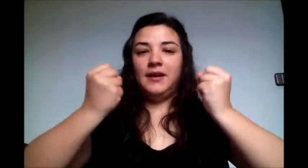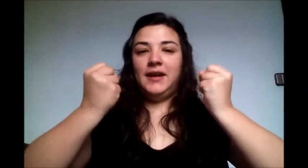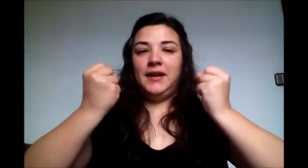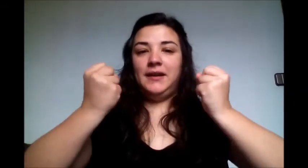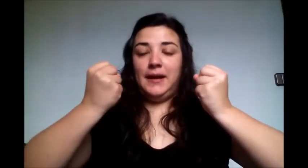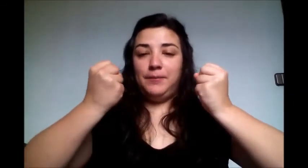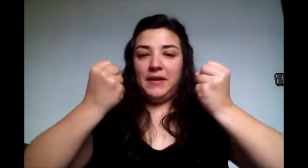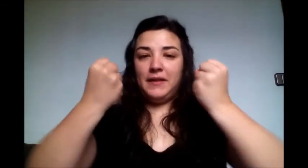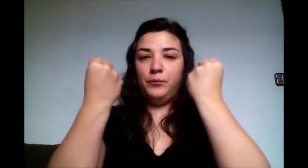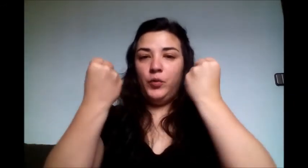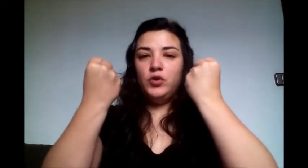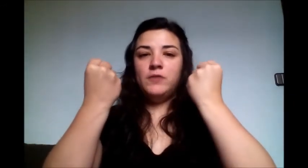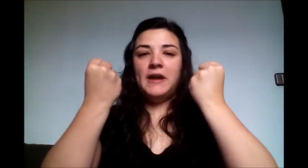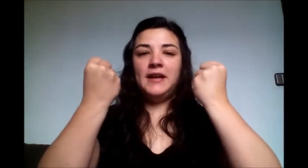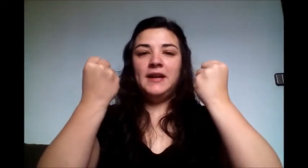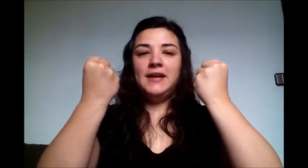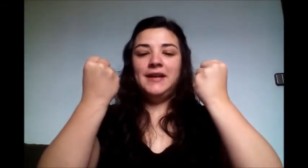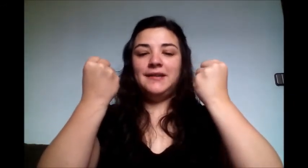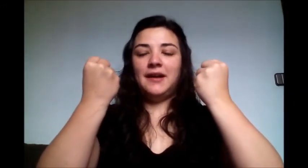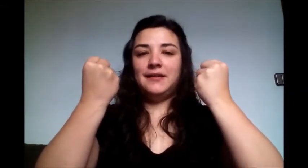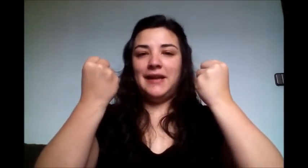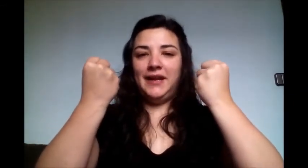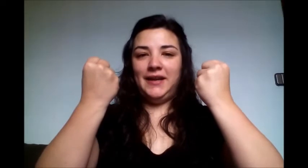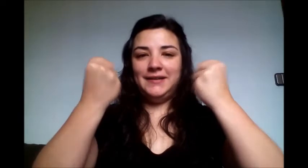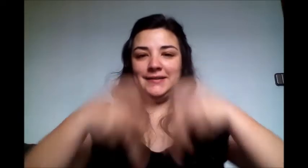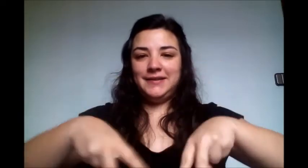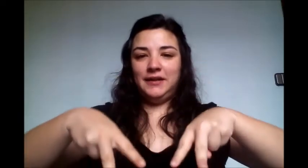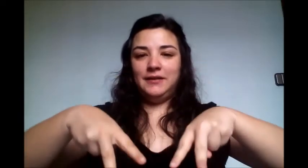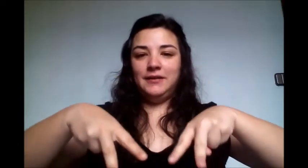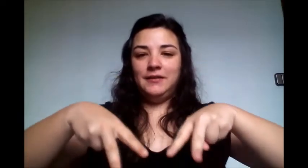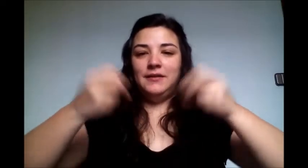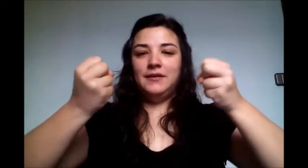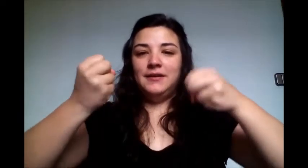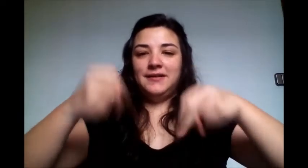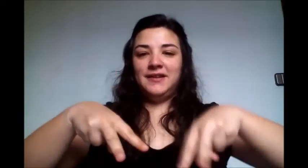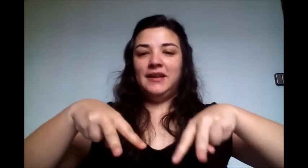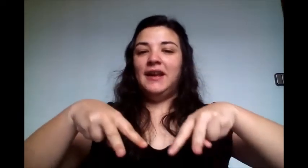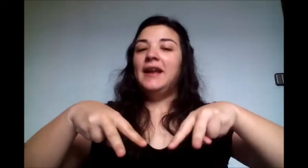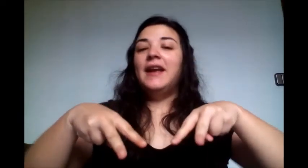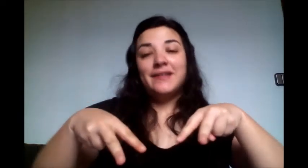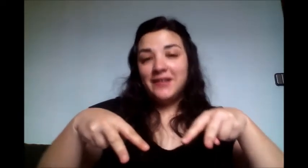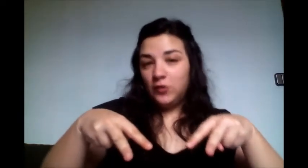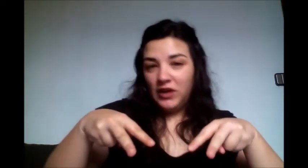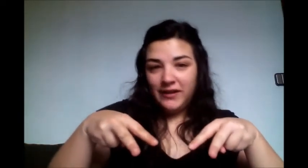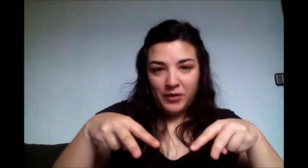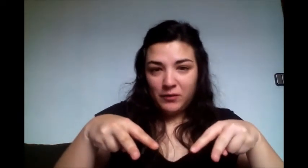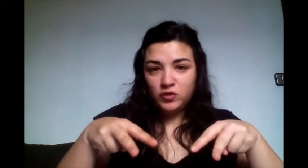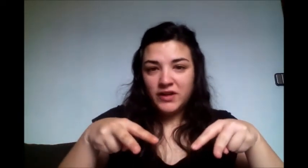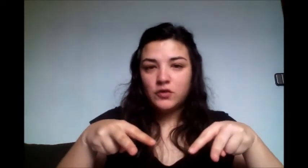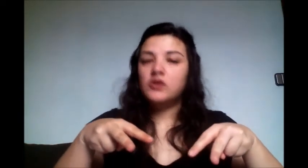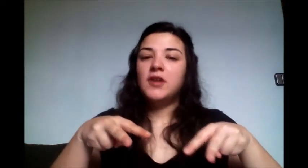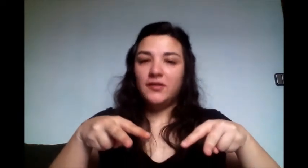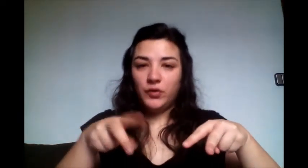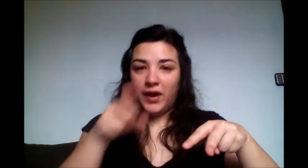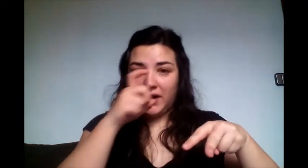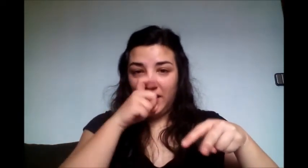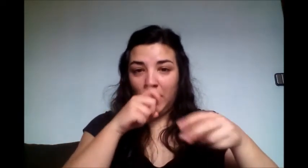empieza en puño, vale, y sacas la N, sin, sin, este se utiliza para muchas cosas, o sea, que